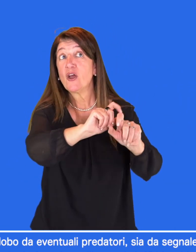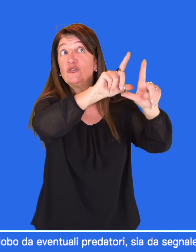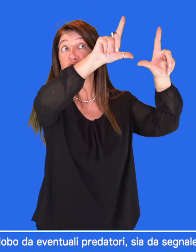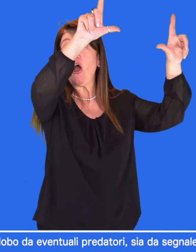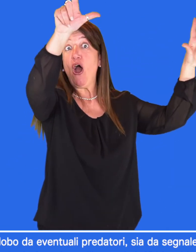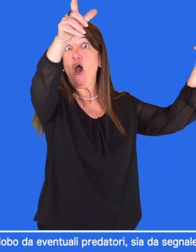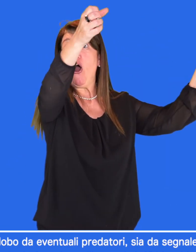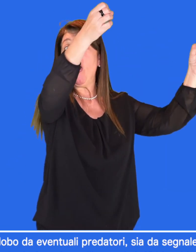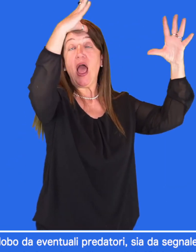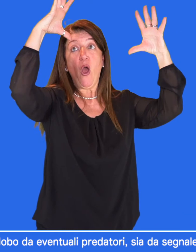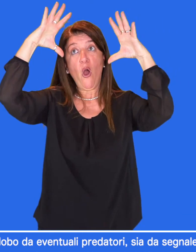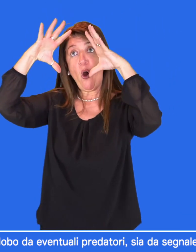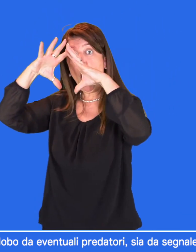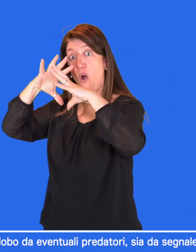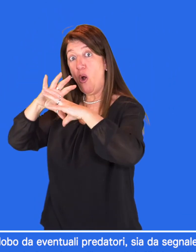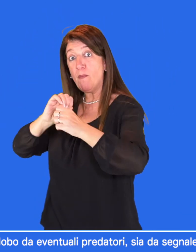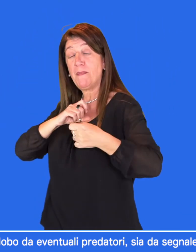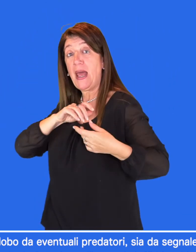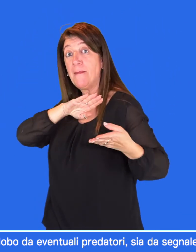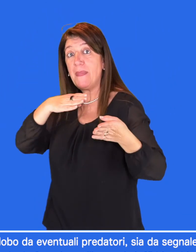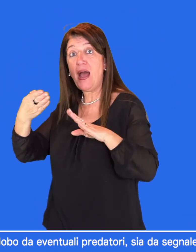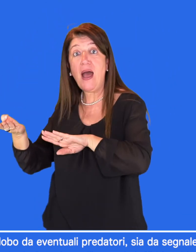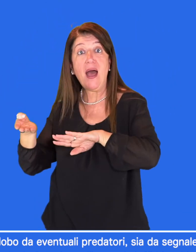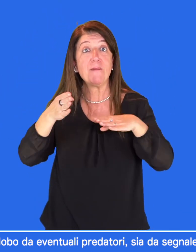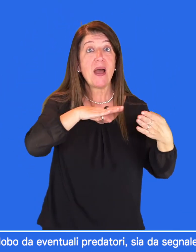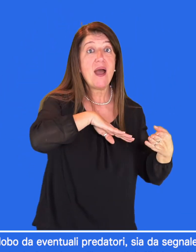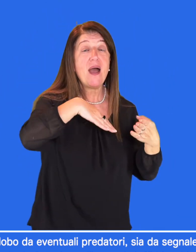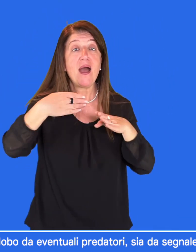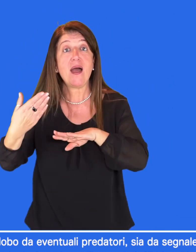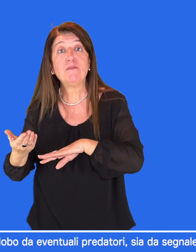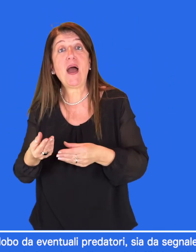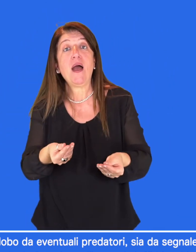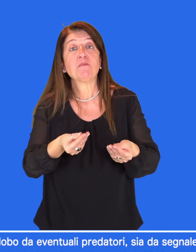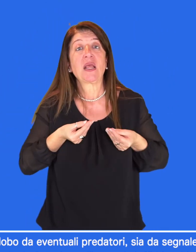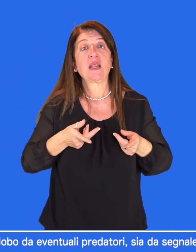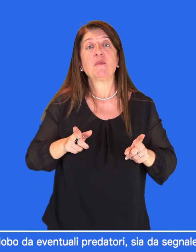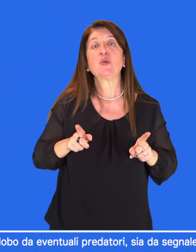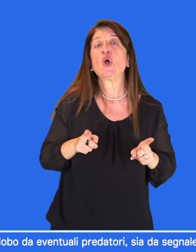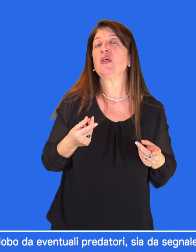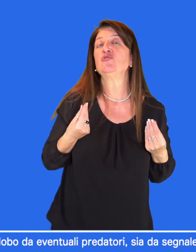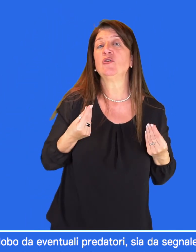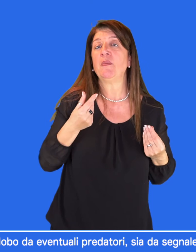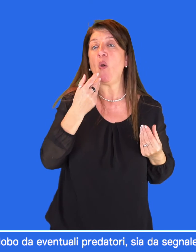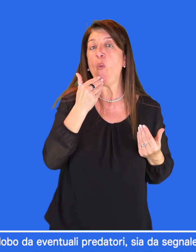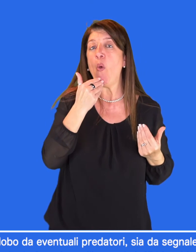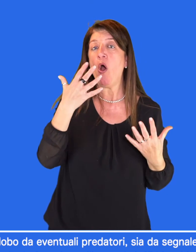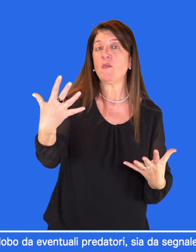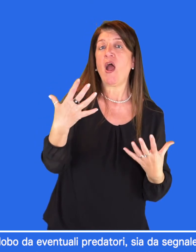protegge il Colobo da eventuali predatori, sia da segnale interspecifico, in quanto sia i